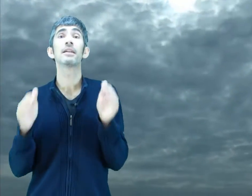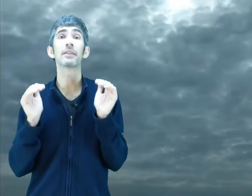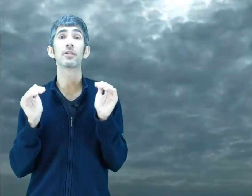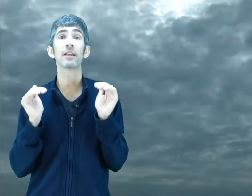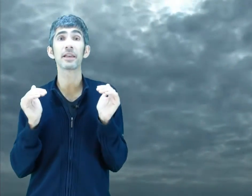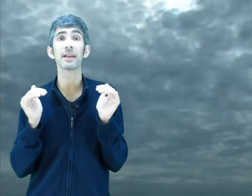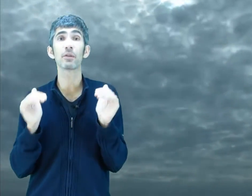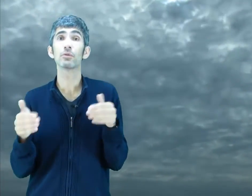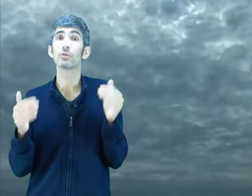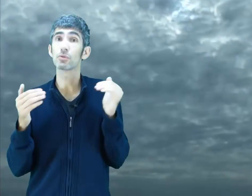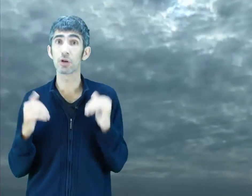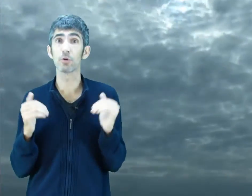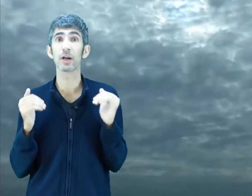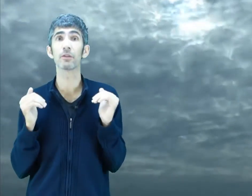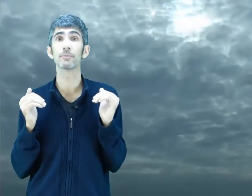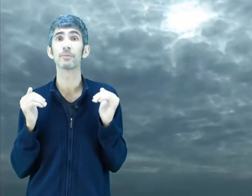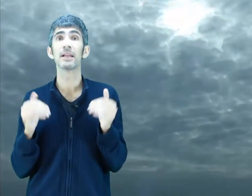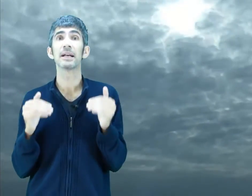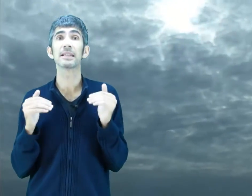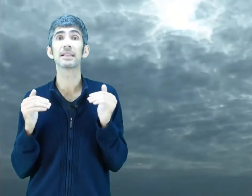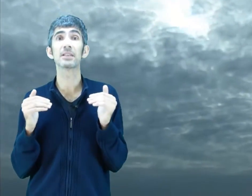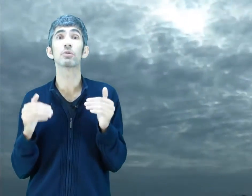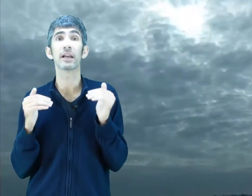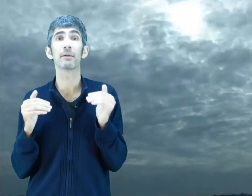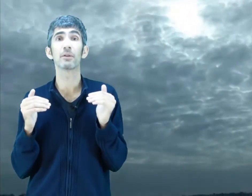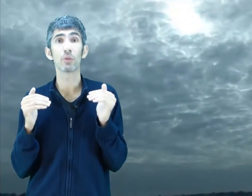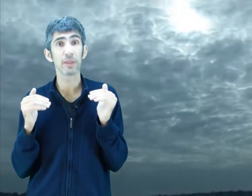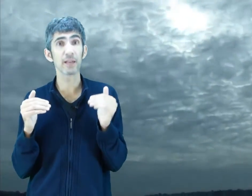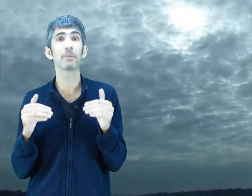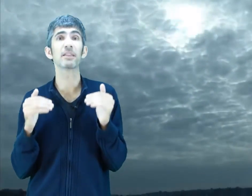Cielo en ladrillado, suelo mojado. Así que suelen anunciar precipitación.